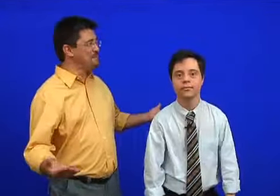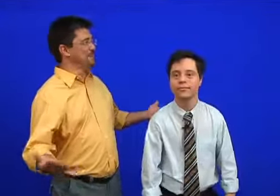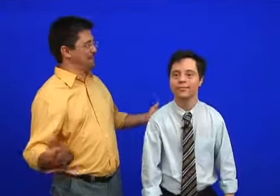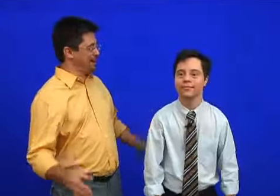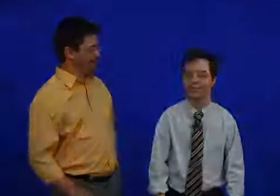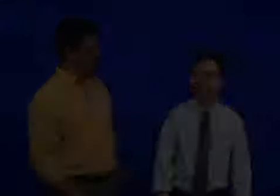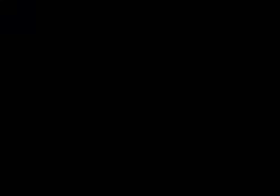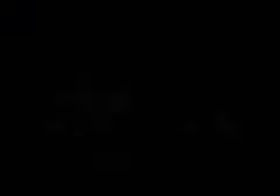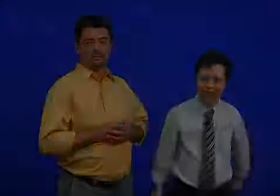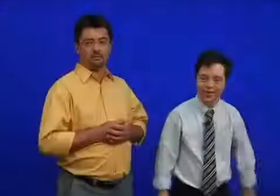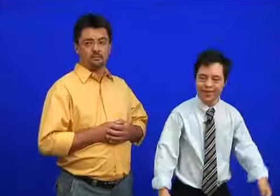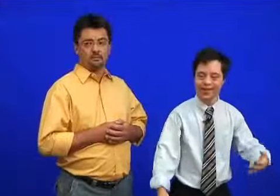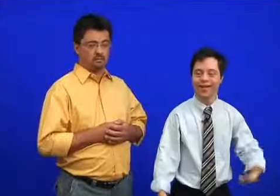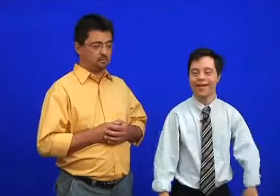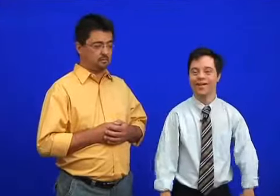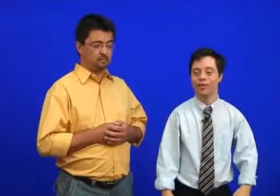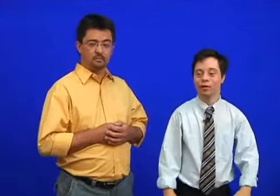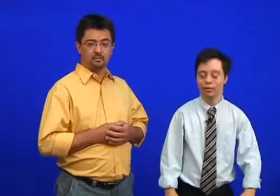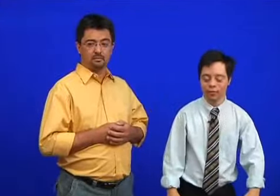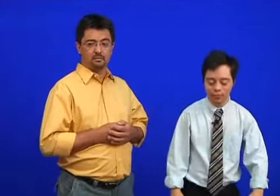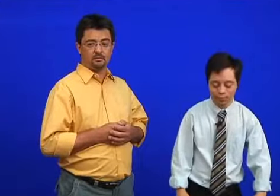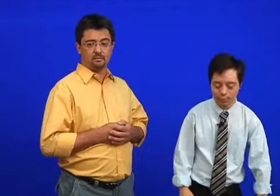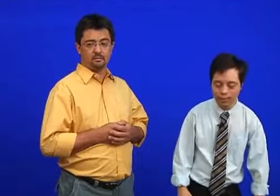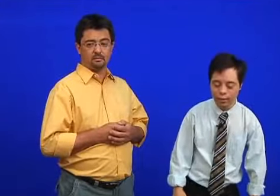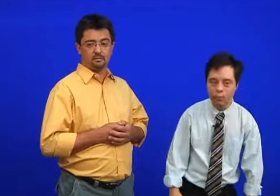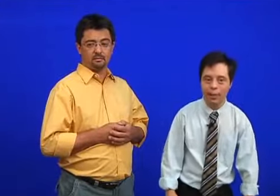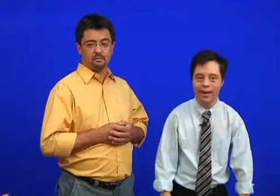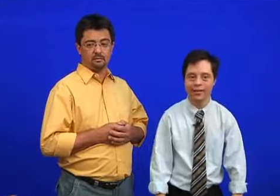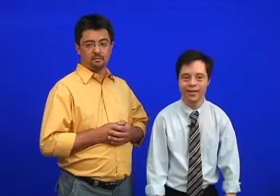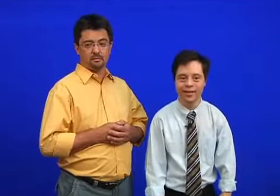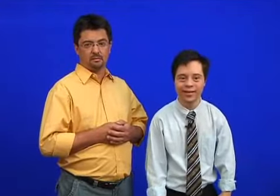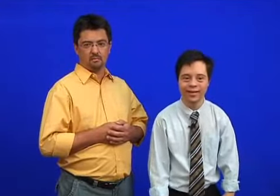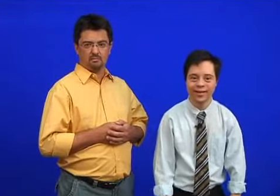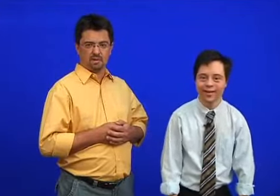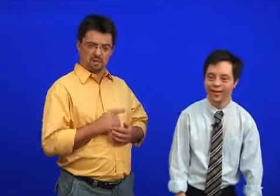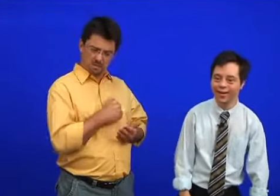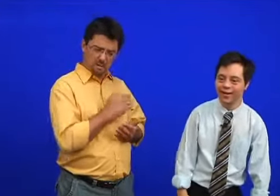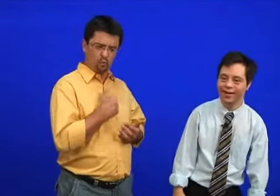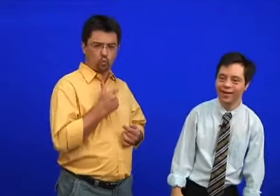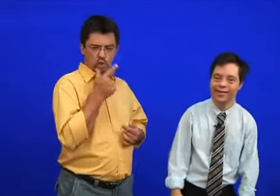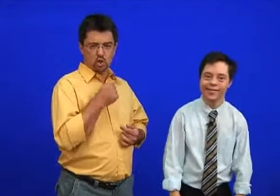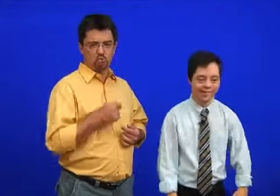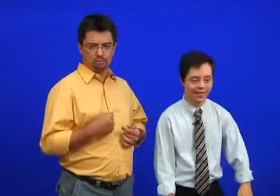Vem na missa! Vamos, vamos, vamos, vamos, eu tô parecendo um padre aqui.